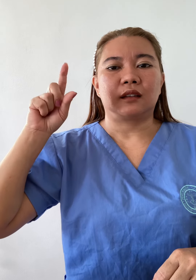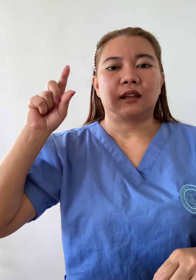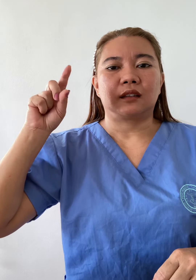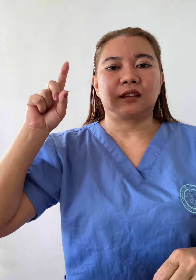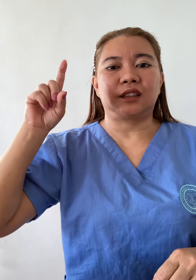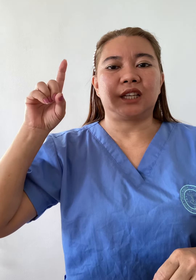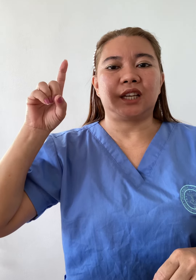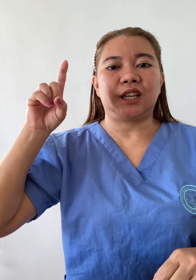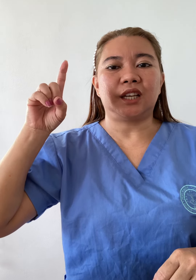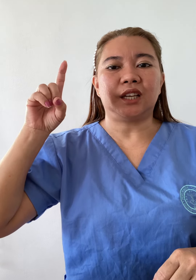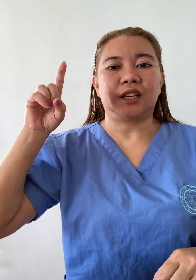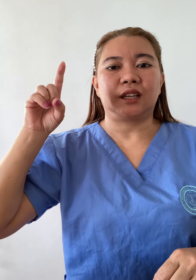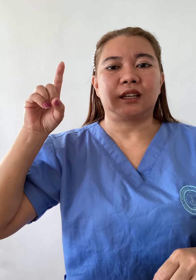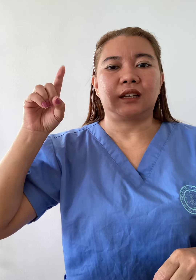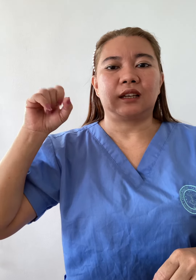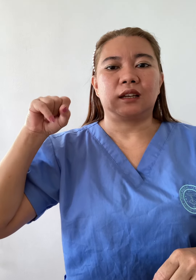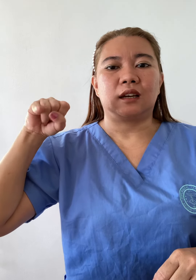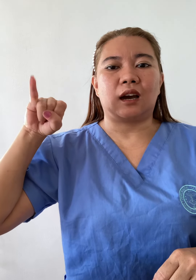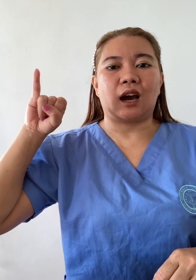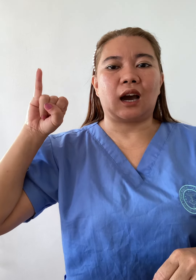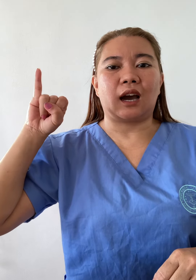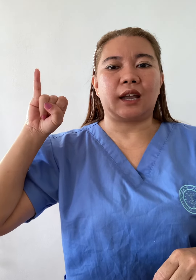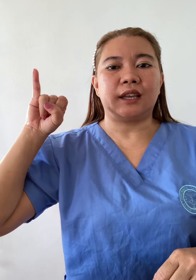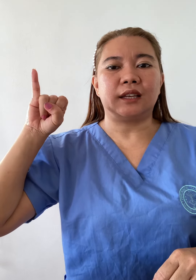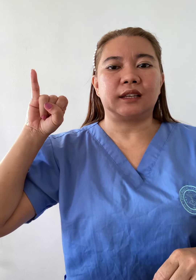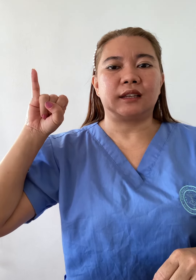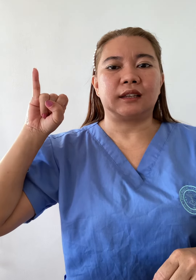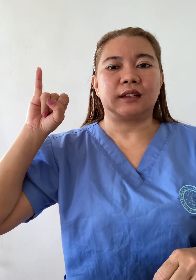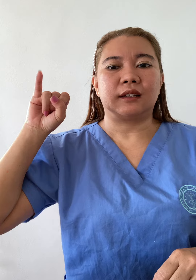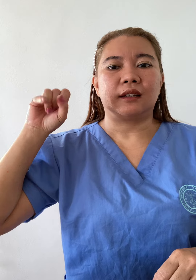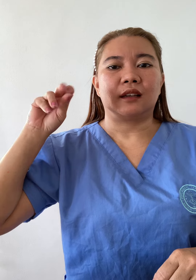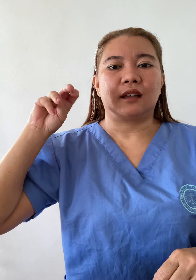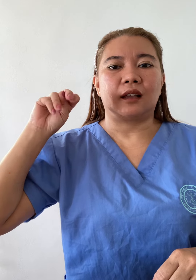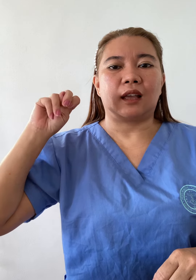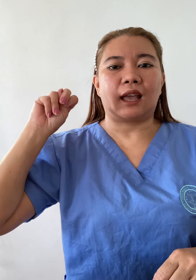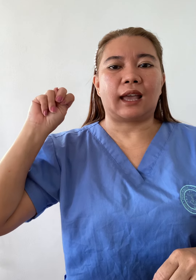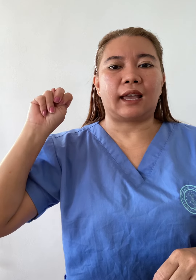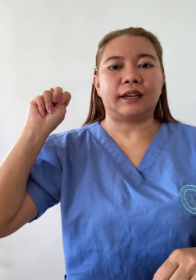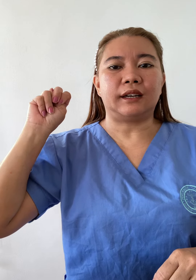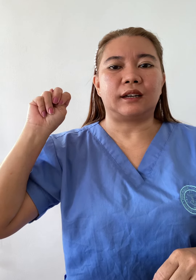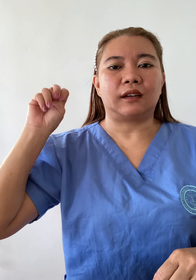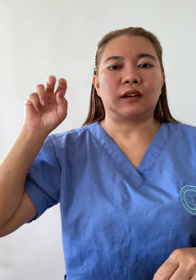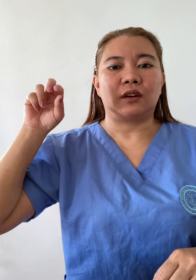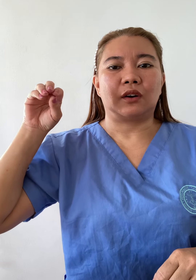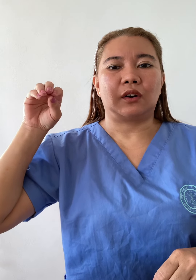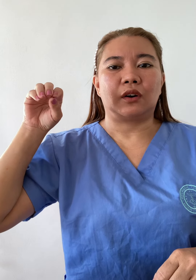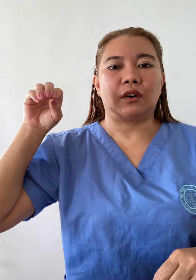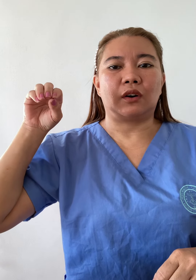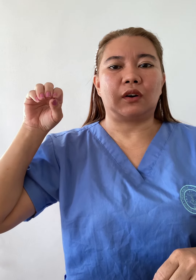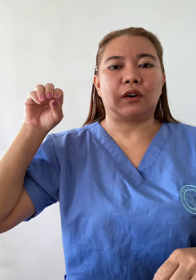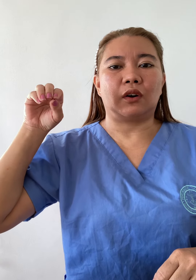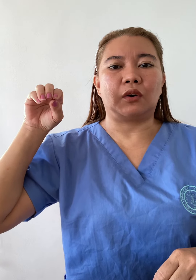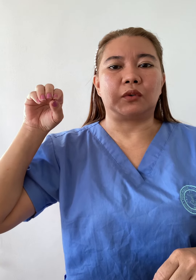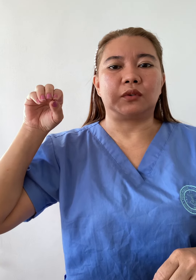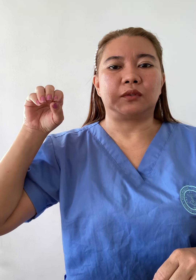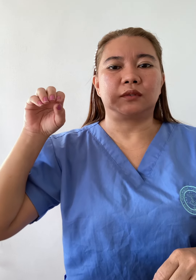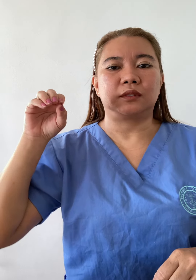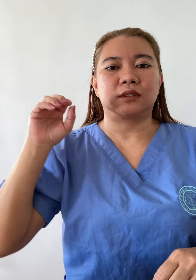D, I, N, O. Thank